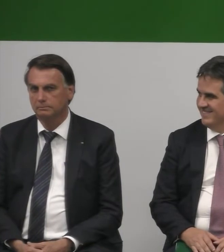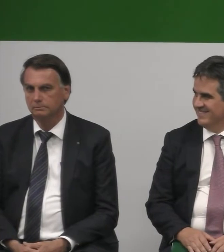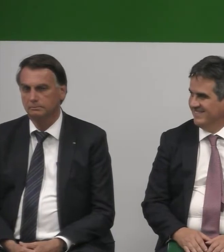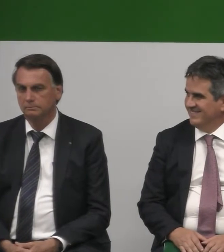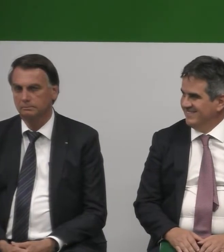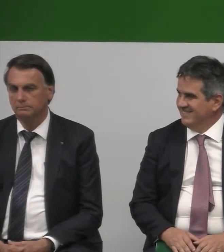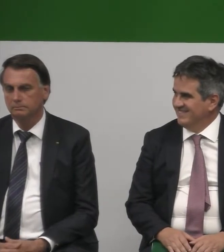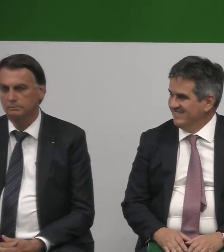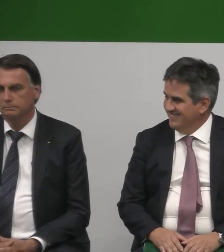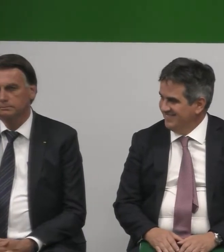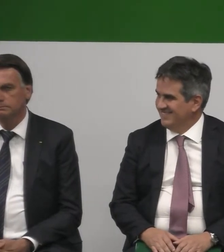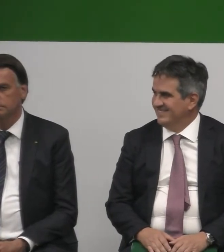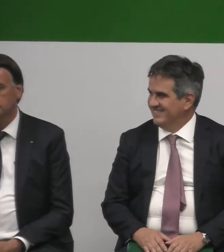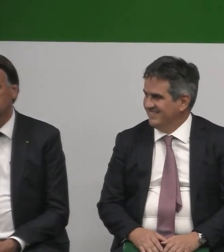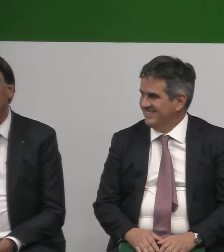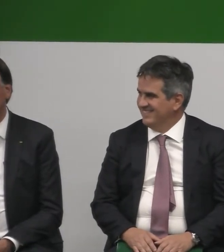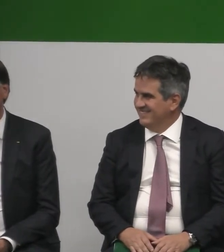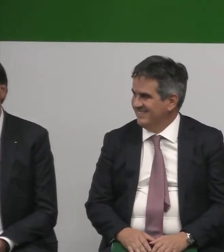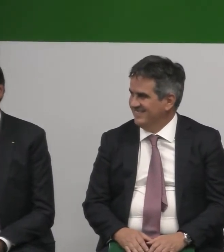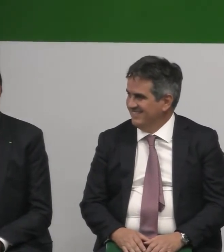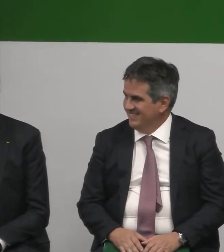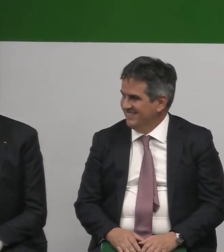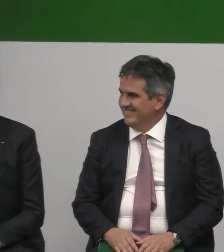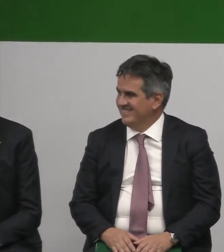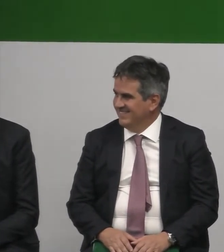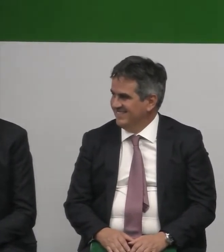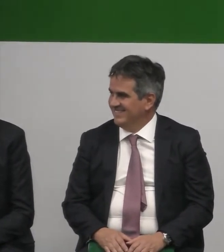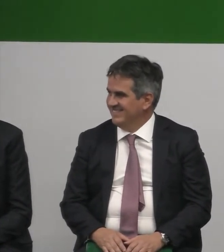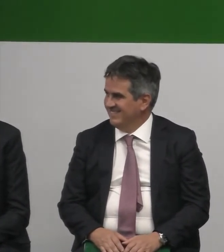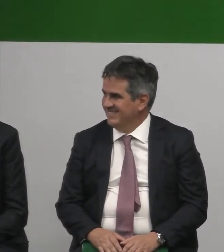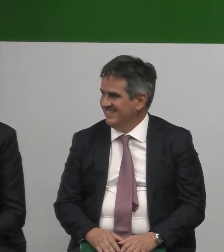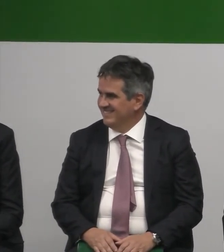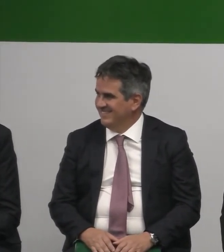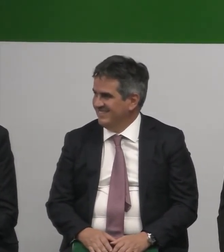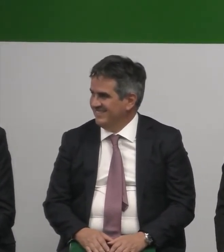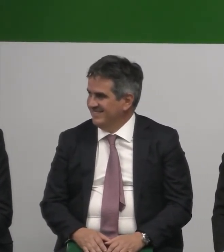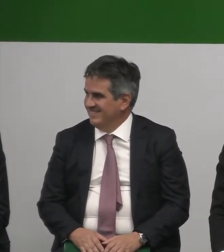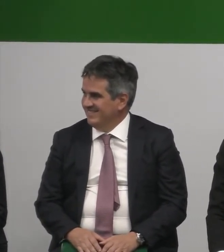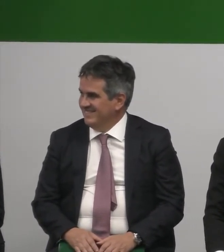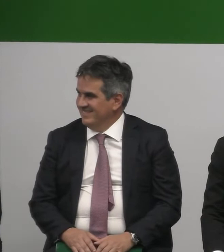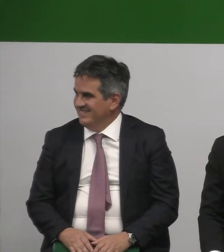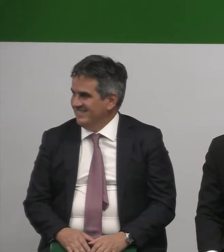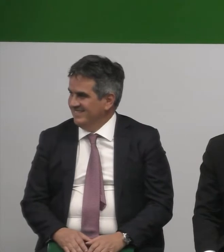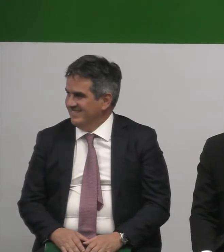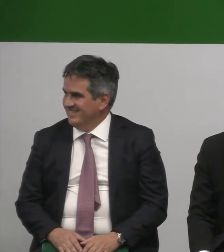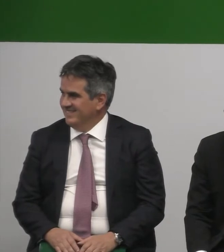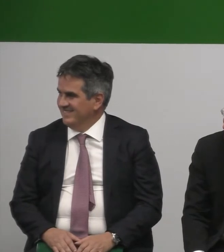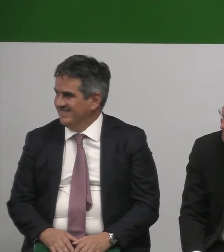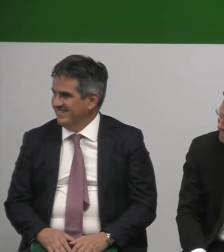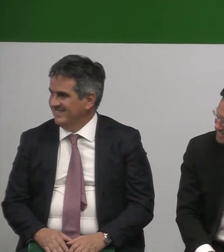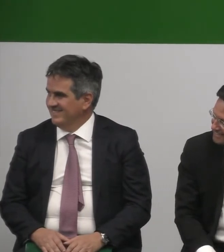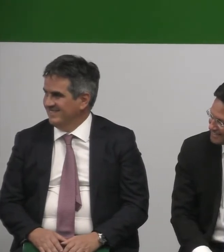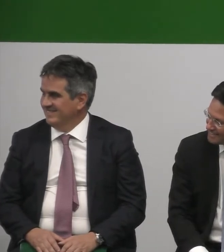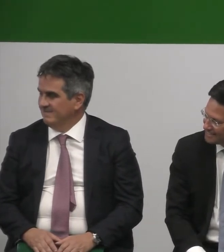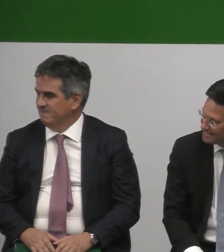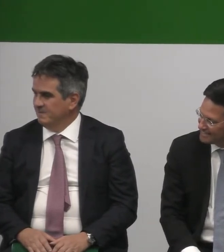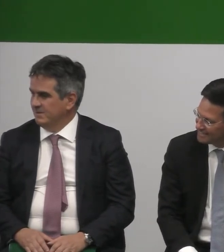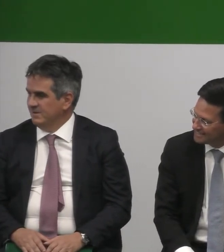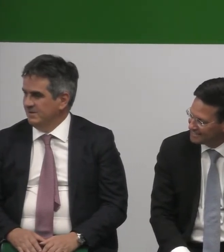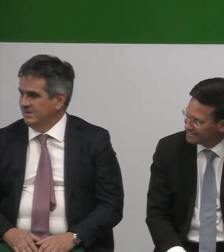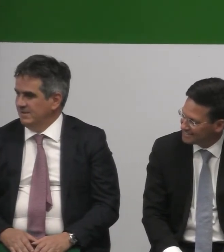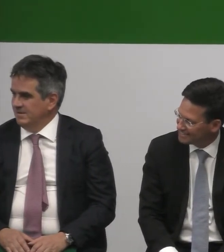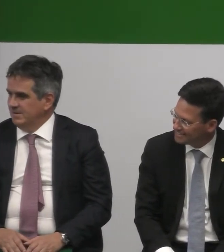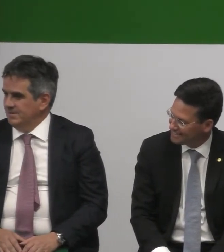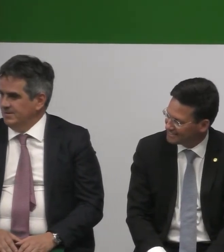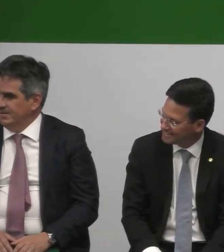parceiro De todas as batalhas Que estamos enfrentando Inclusive hoje Ao meu querido amigo Ministro Bento Mas a todos os ministros